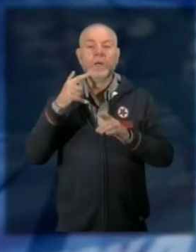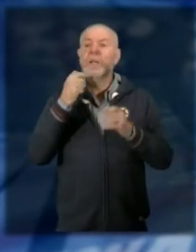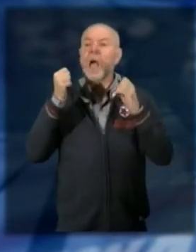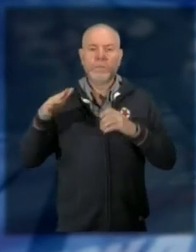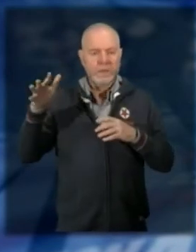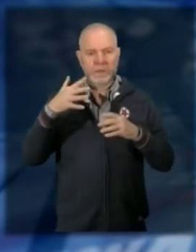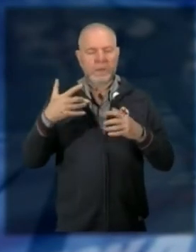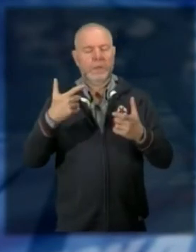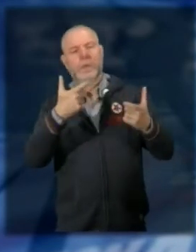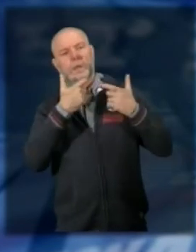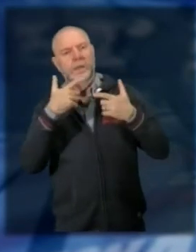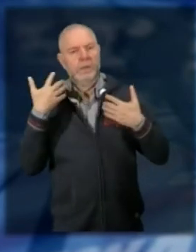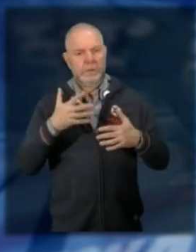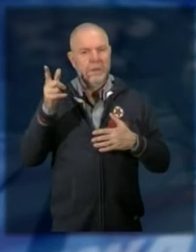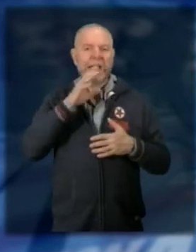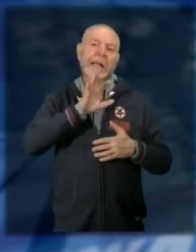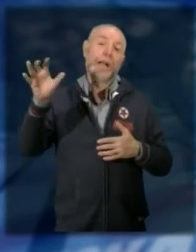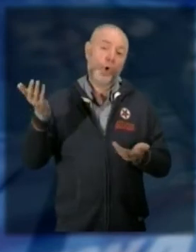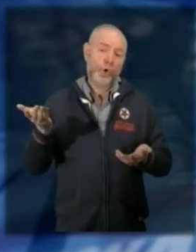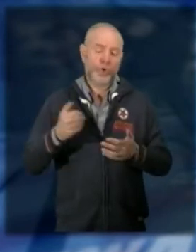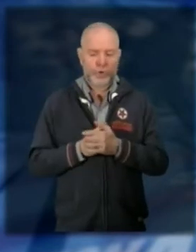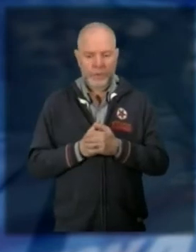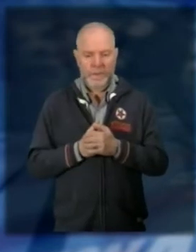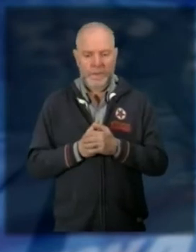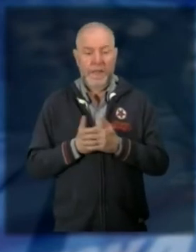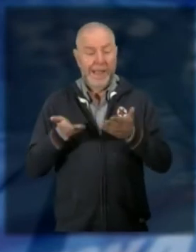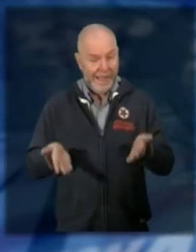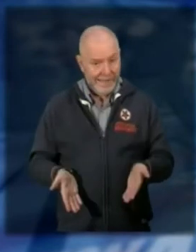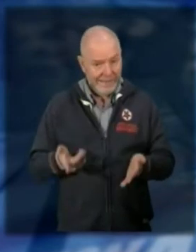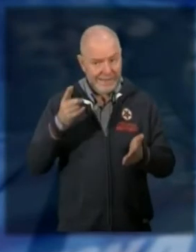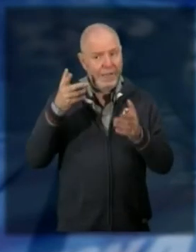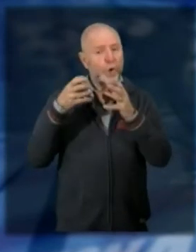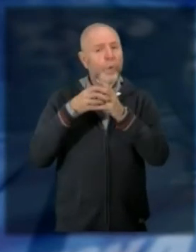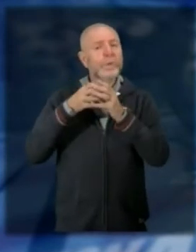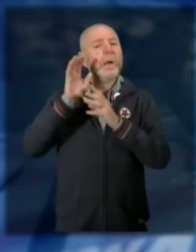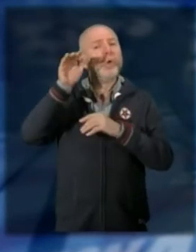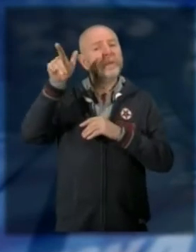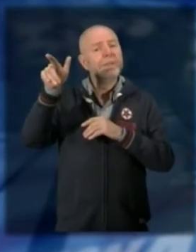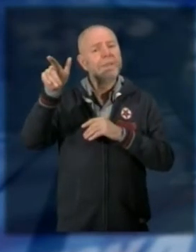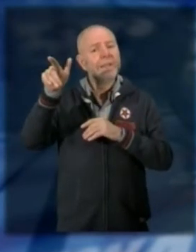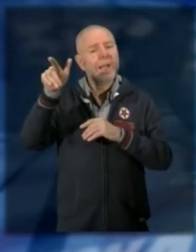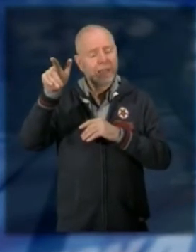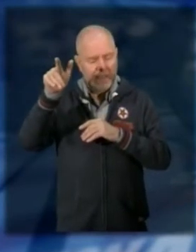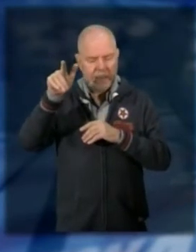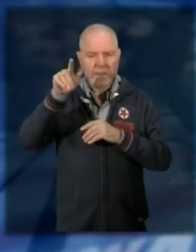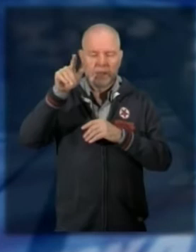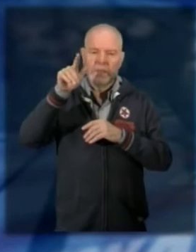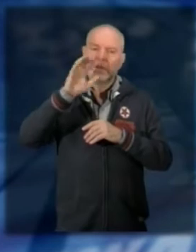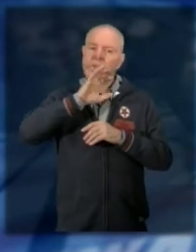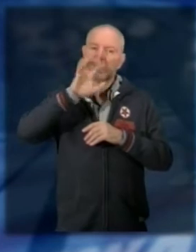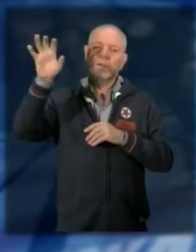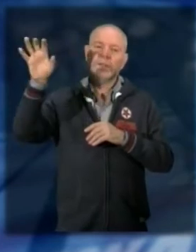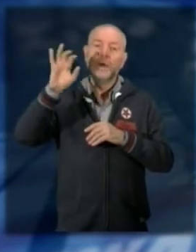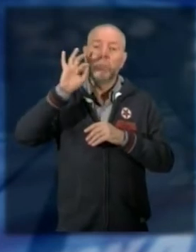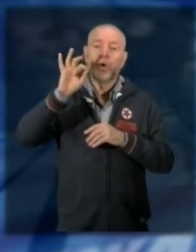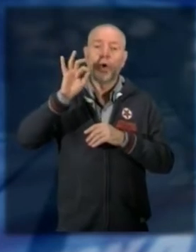il ricorso è ancora aperto adesso l'unione montana alta osso la contestare al TAR le valutazioni sulle piazzole di